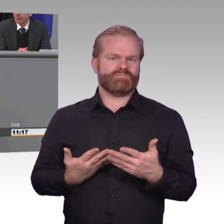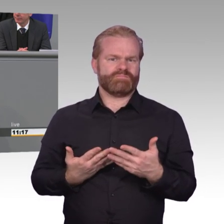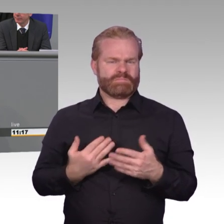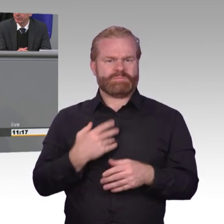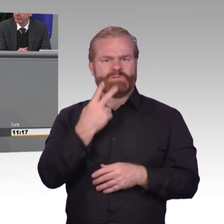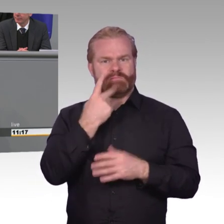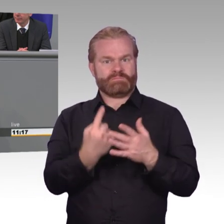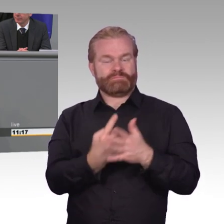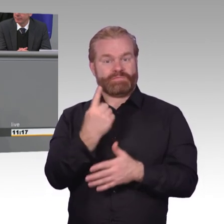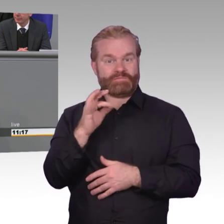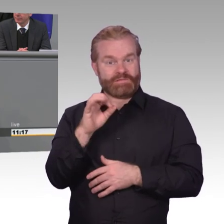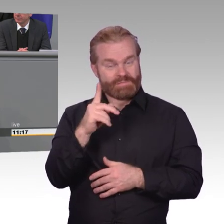maßgeblich vorantreibt.